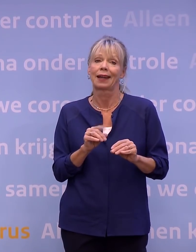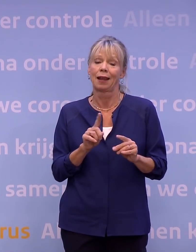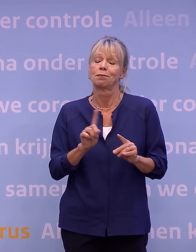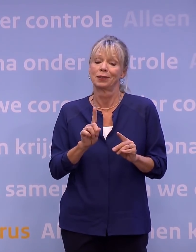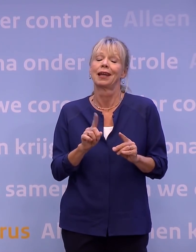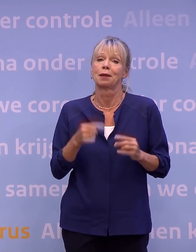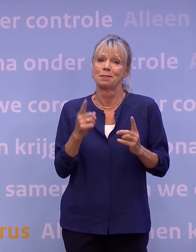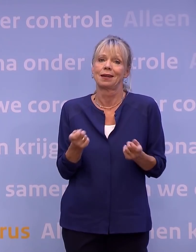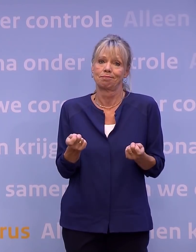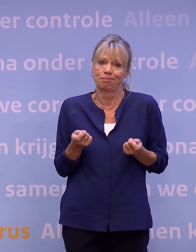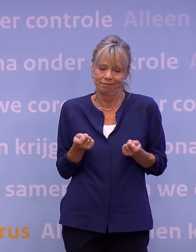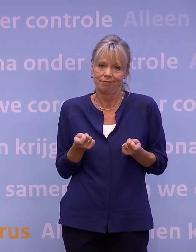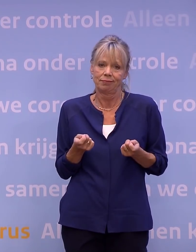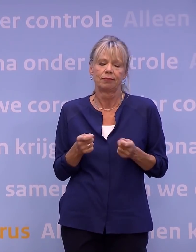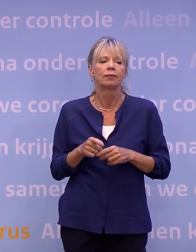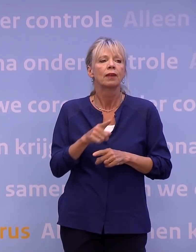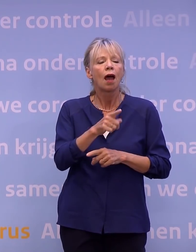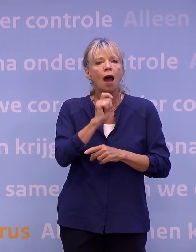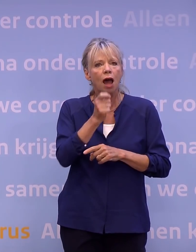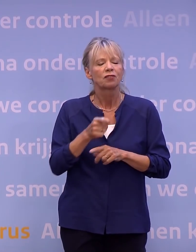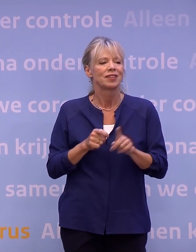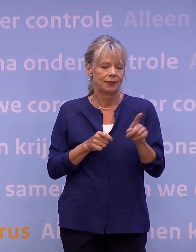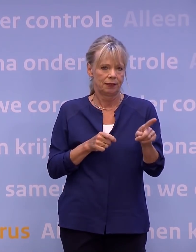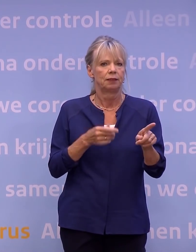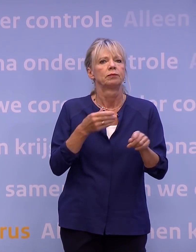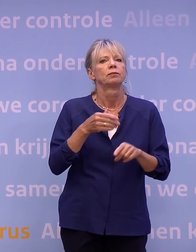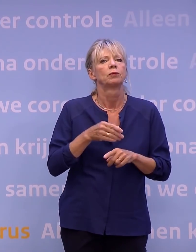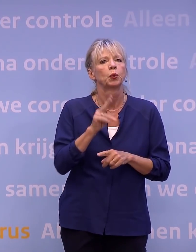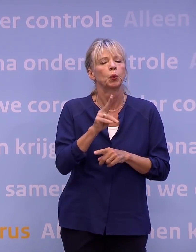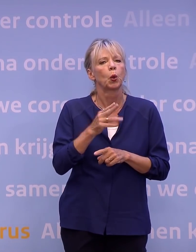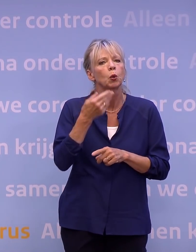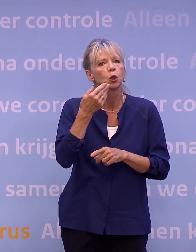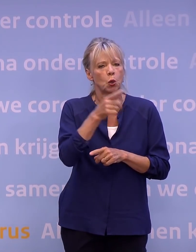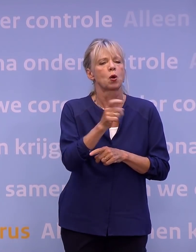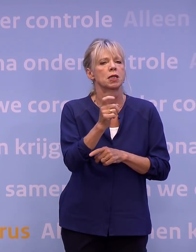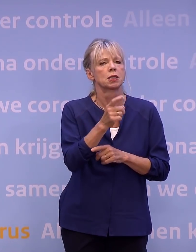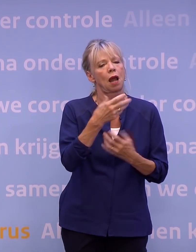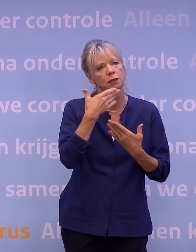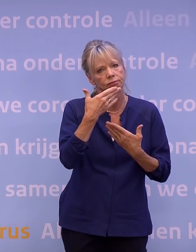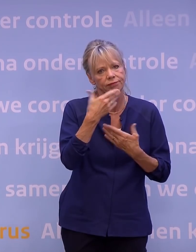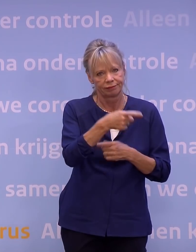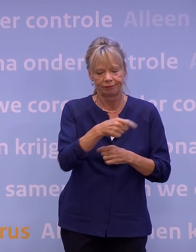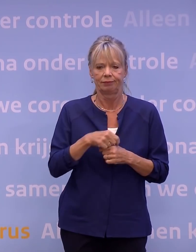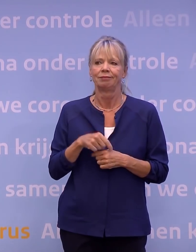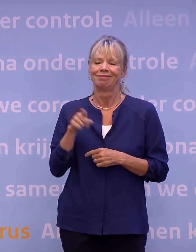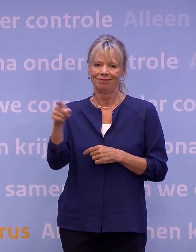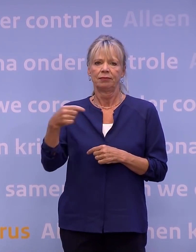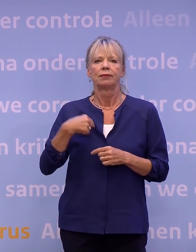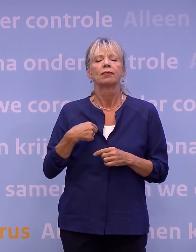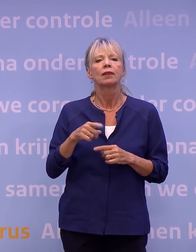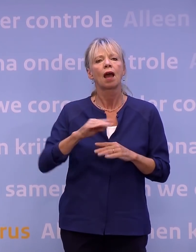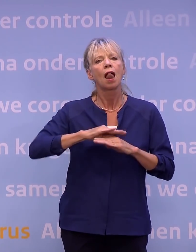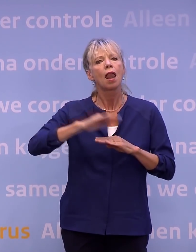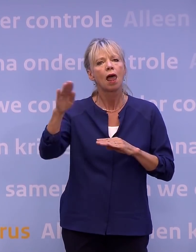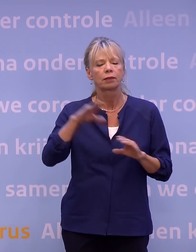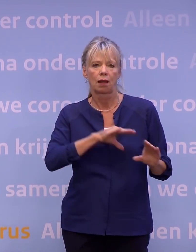Jonge zal dat advies zo verder toelichten. Ik zal u kort de landelijke aanscherpingen uitserveren waartoe we